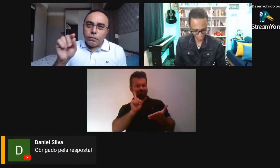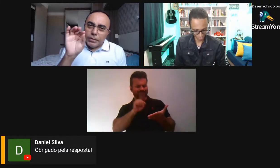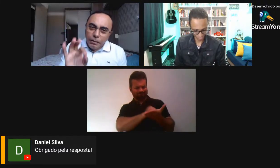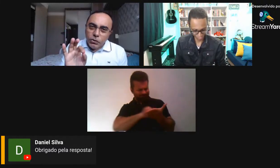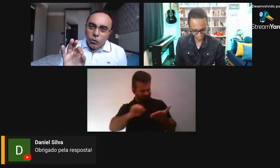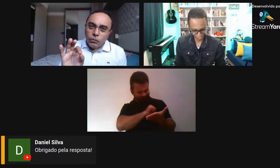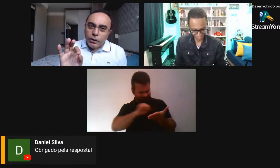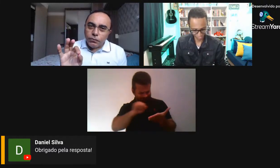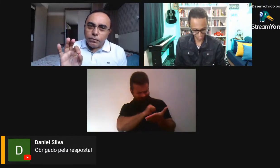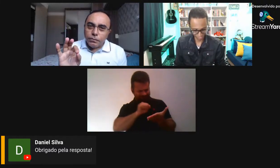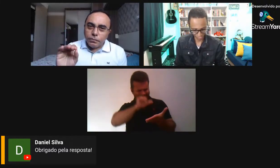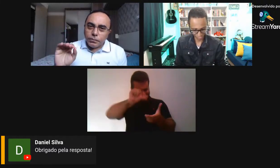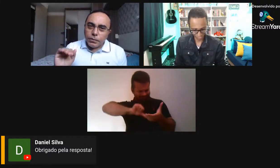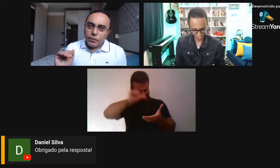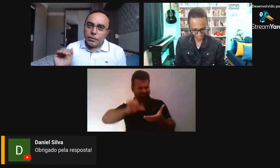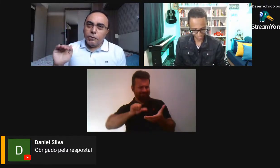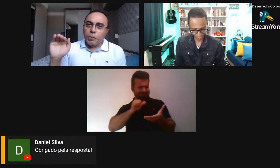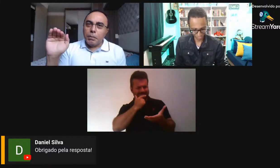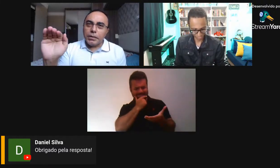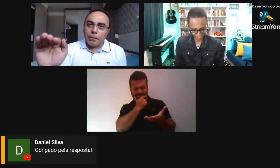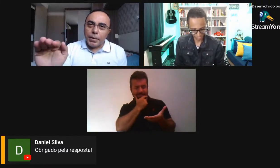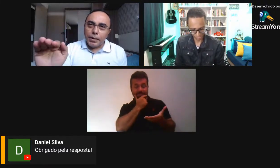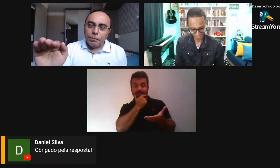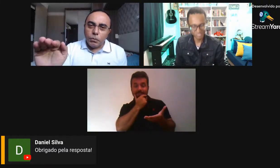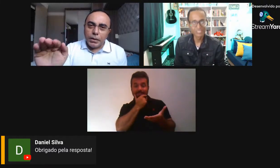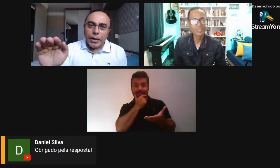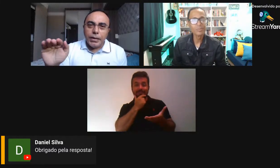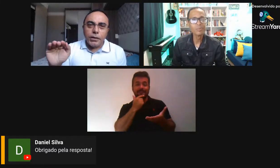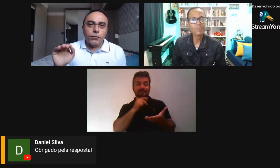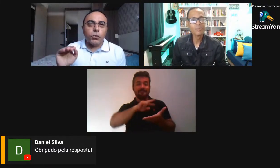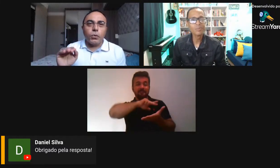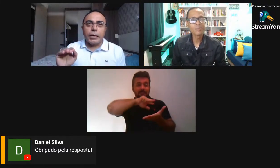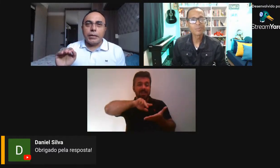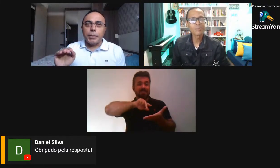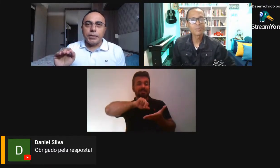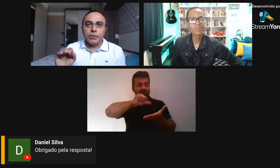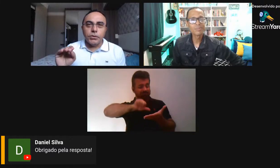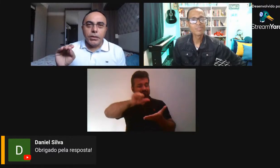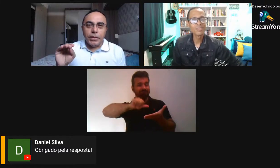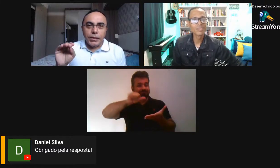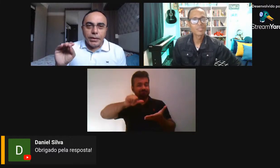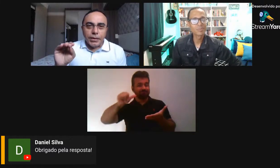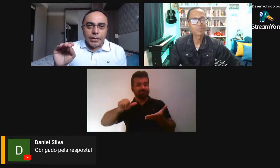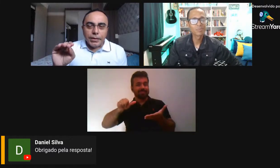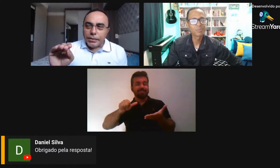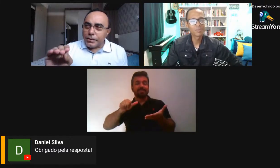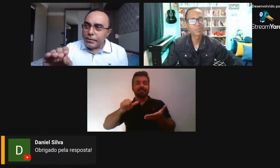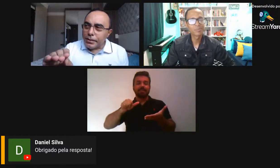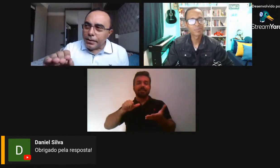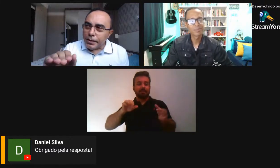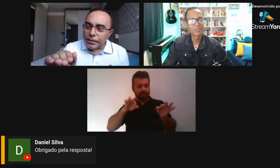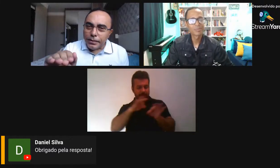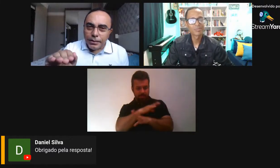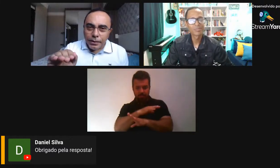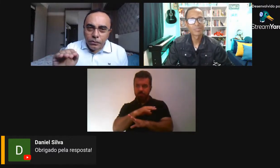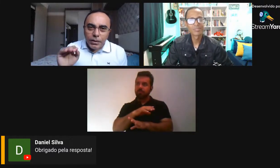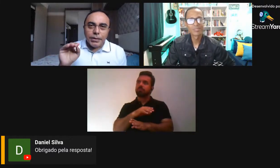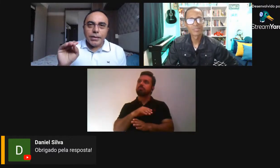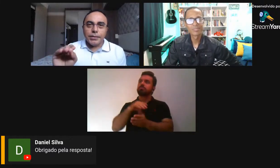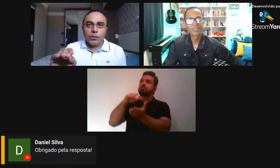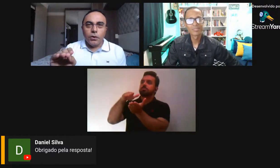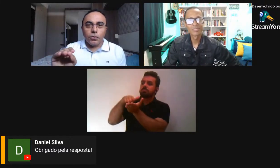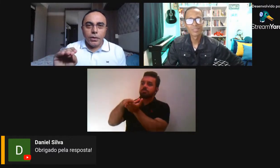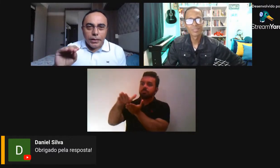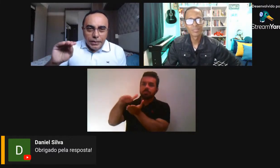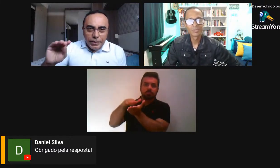ficou, terminou o livro, estava para mandar para publicar e ele ficou com aquela impressão de que se ele não